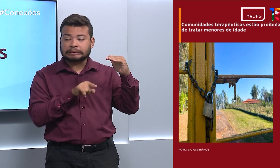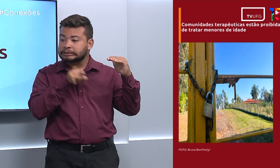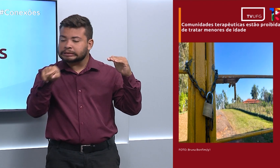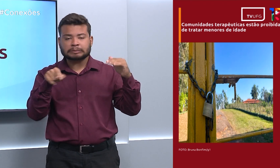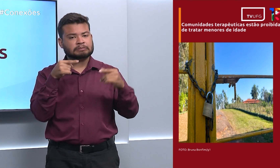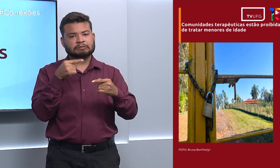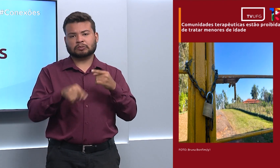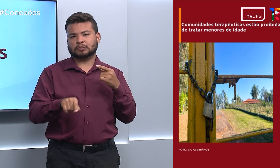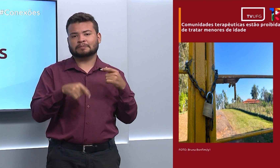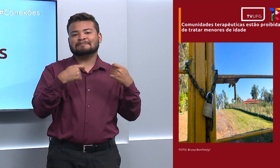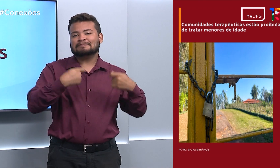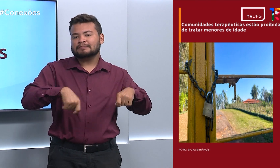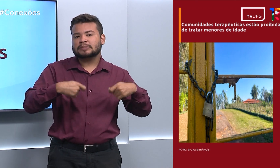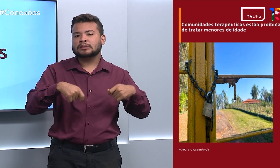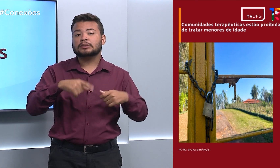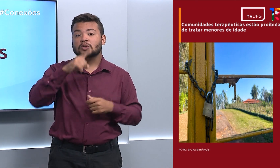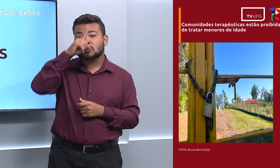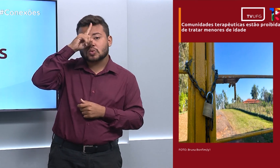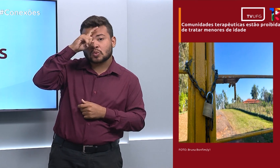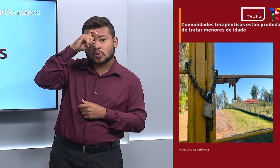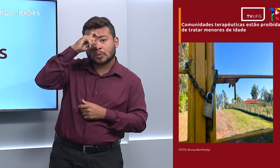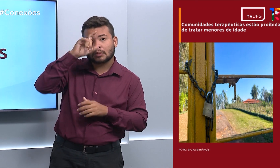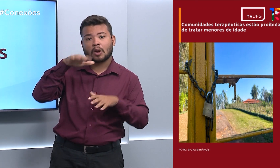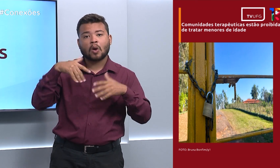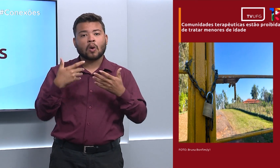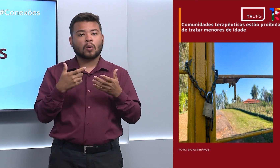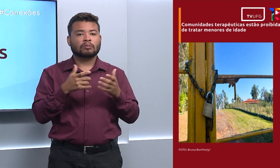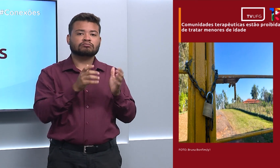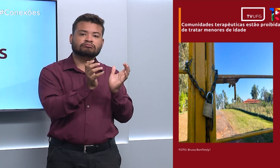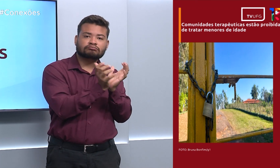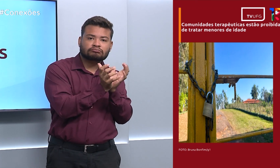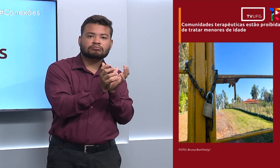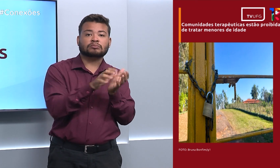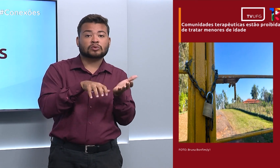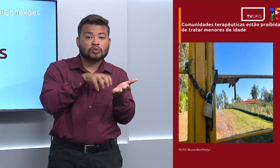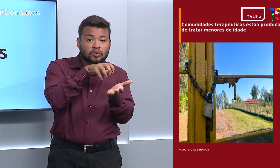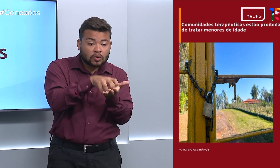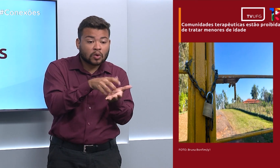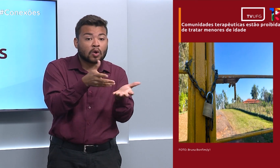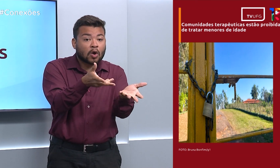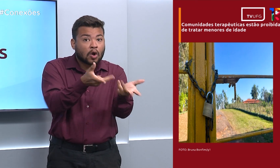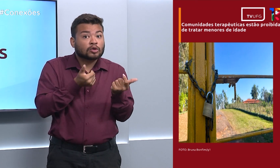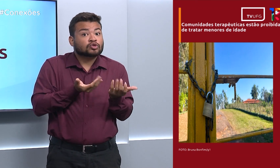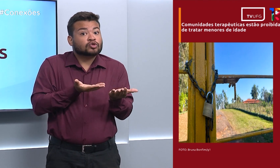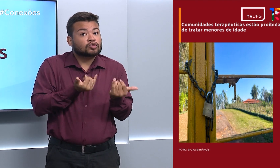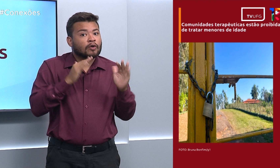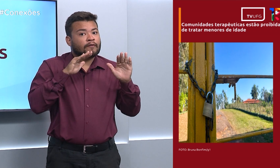hospitais ou em unidades e centros de acolhimento juvenil.